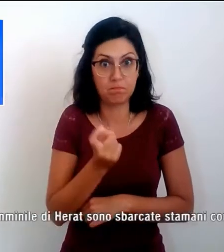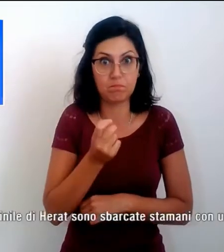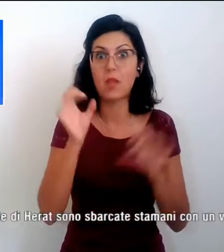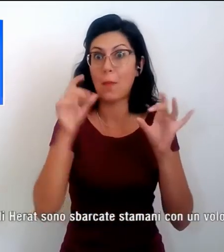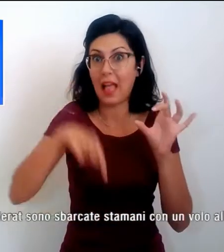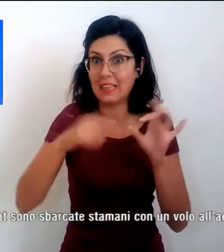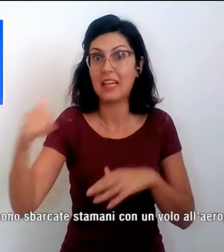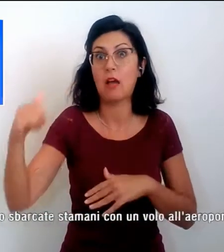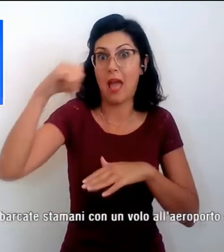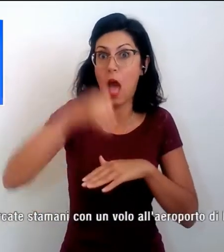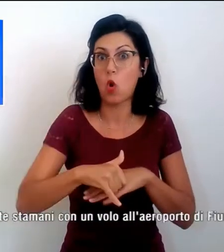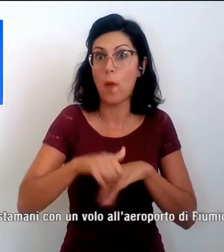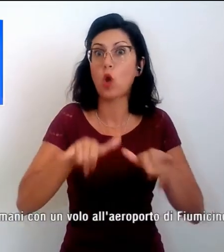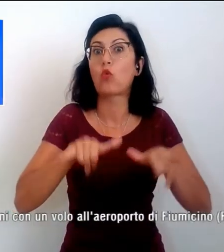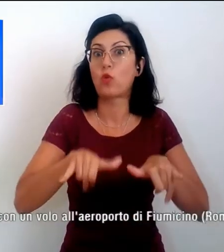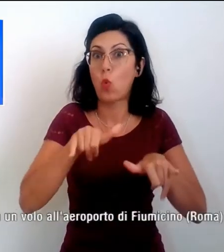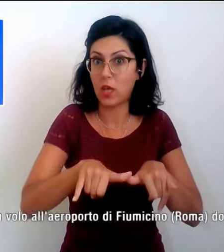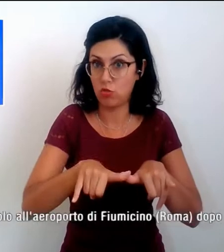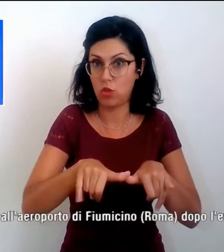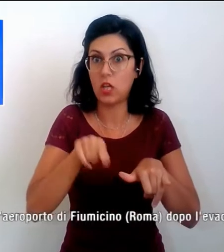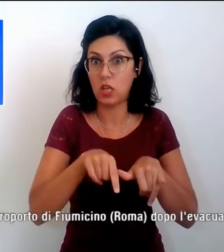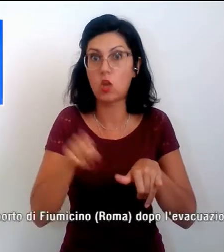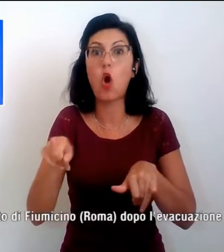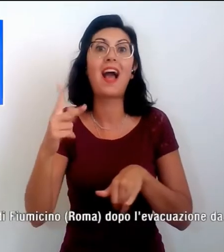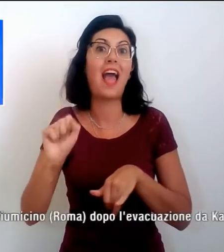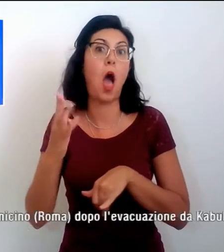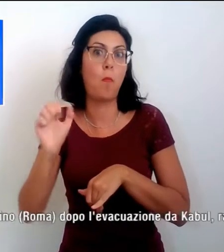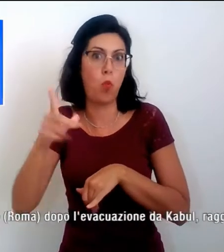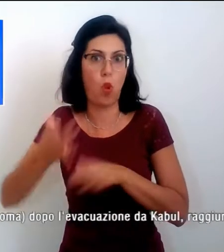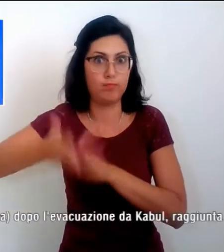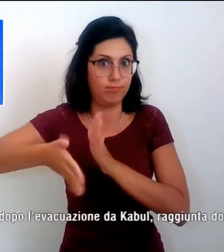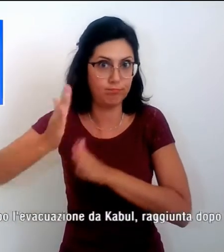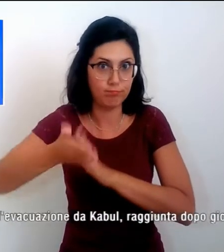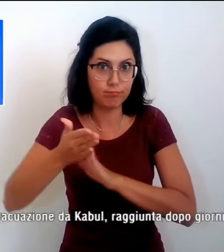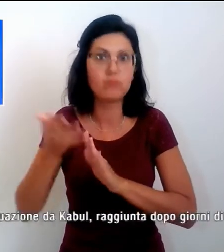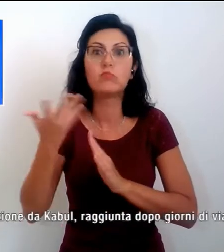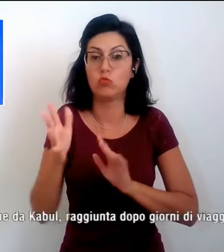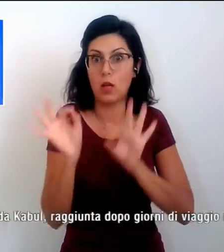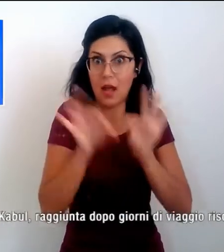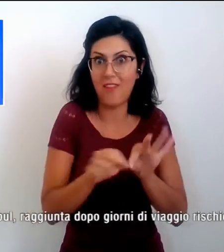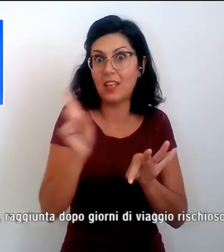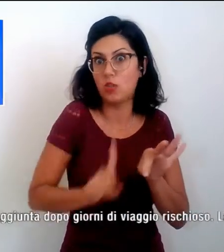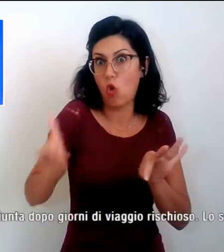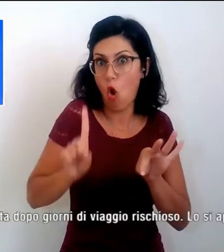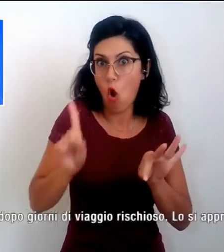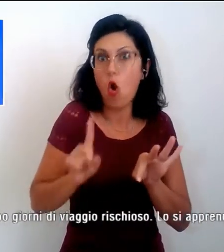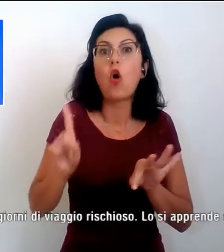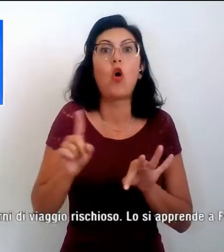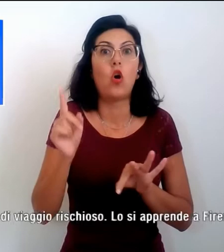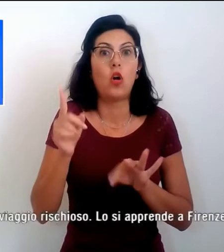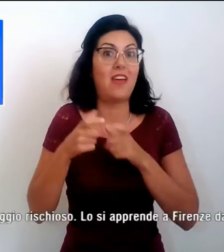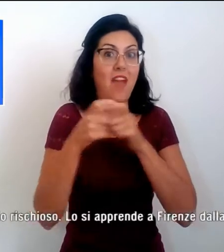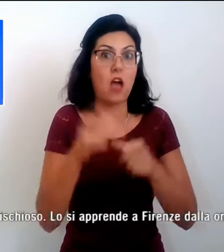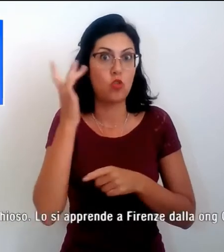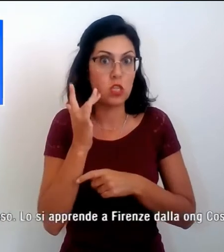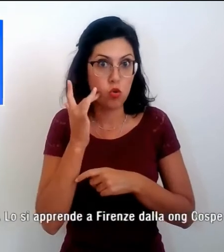Fiumicino. Dopo l'evacuazione di Kabul, raggiunta dopo giorni di viaggio rischioso. Lo si apprende a Firenze